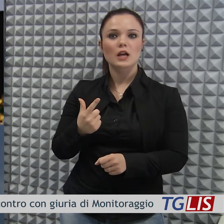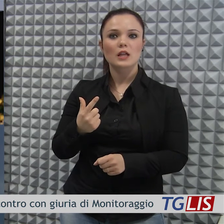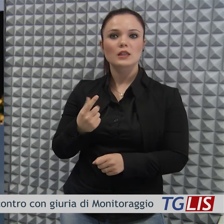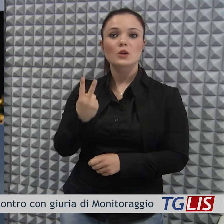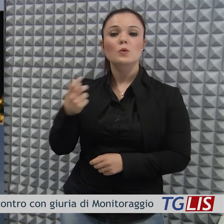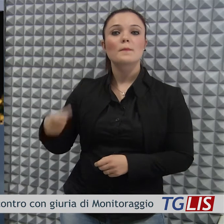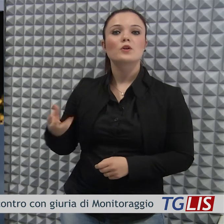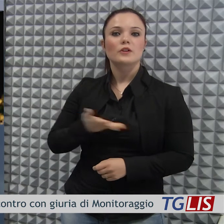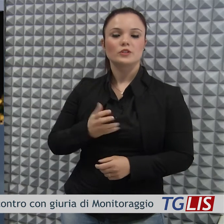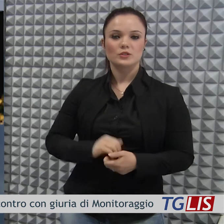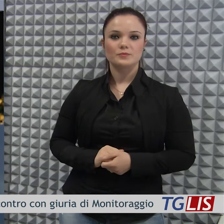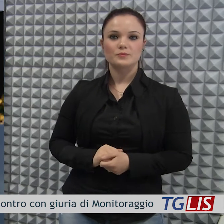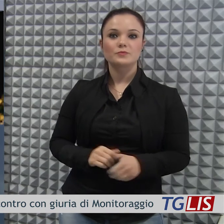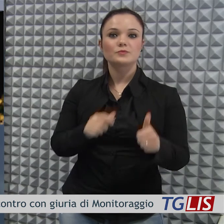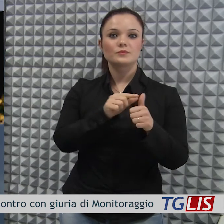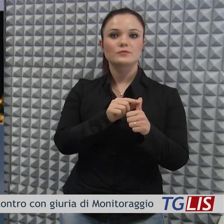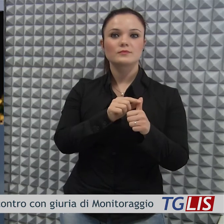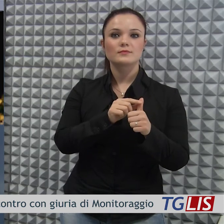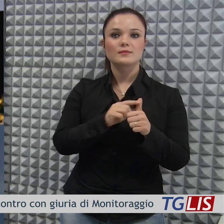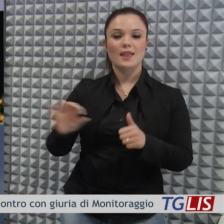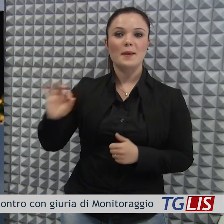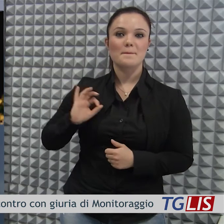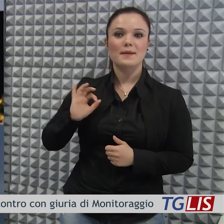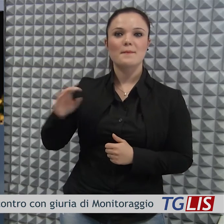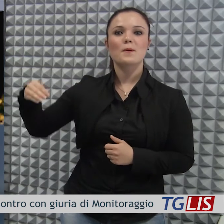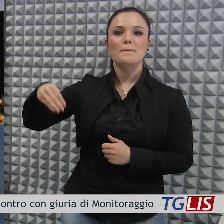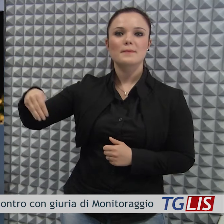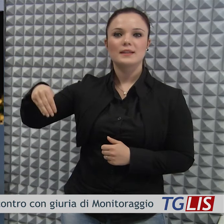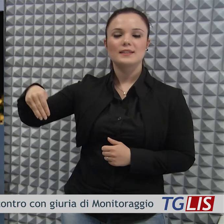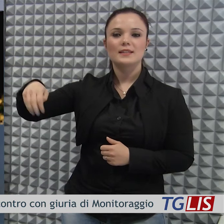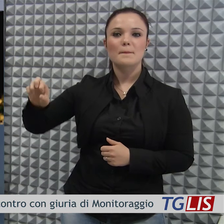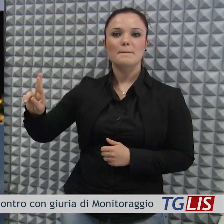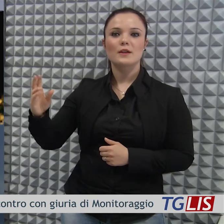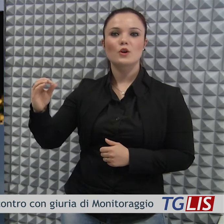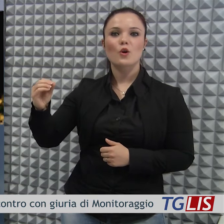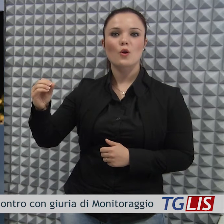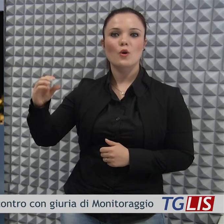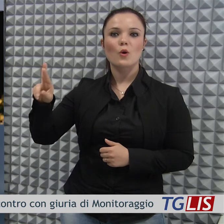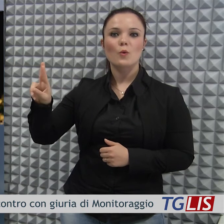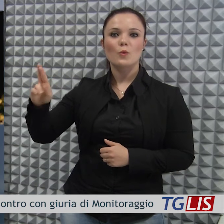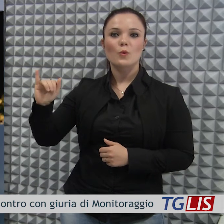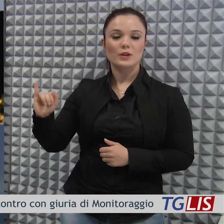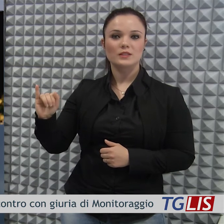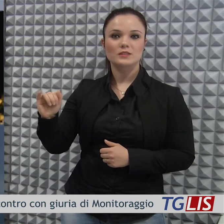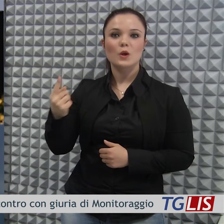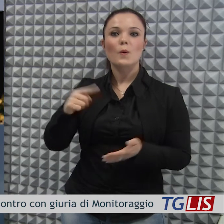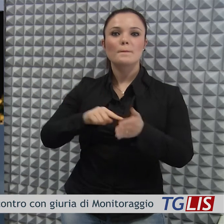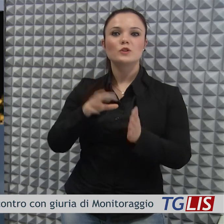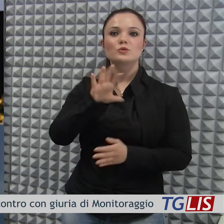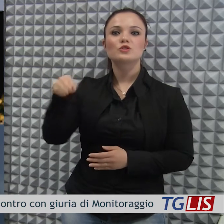importanza, sia per l'aggiudicazione del premio Melina Mercouri di un milione e mezzo